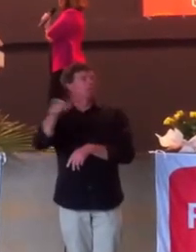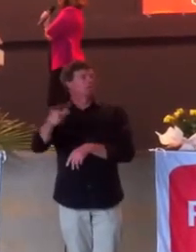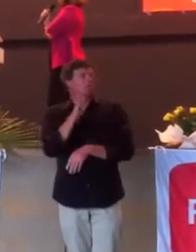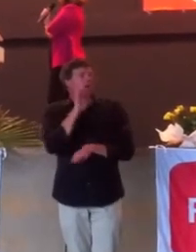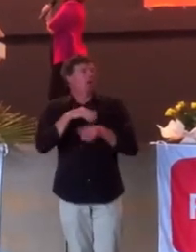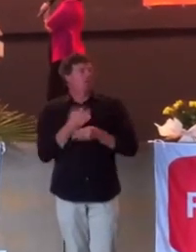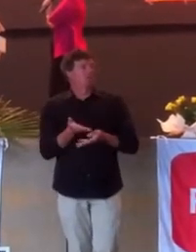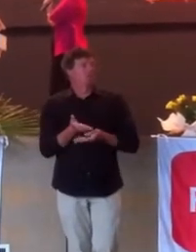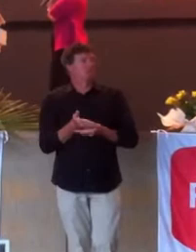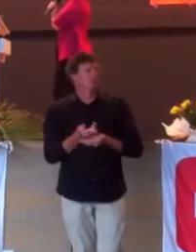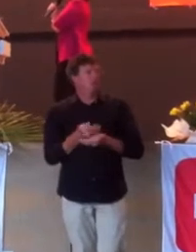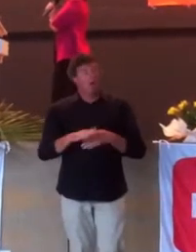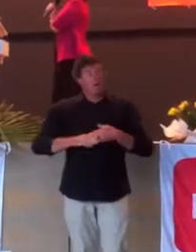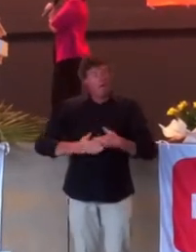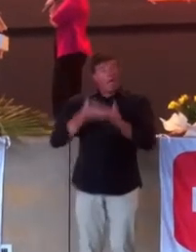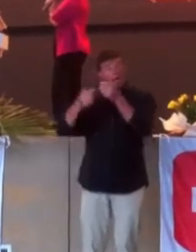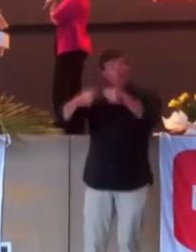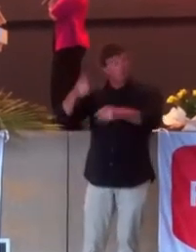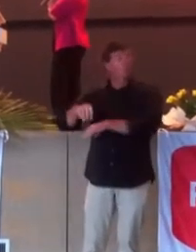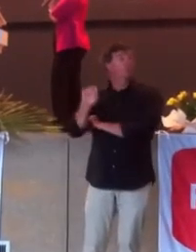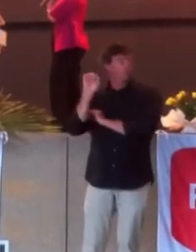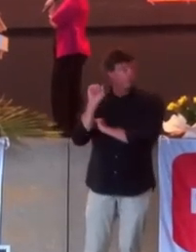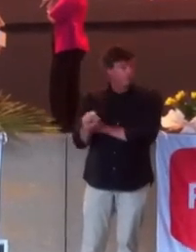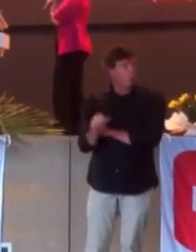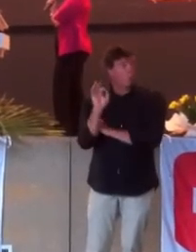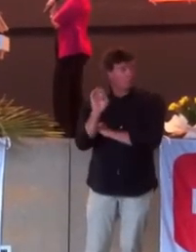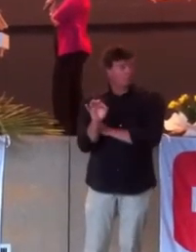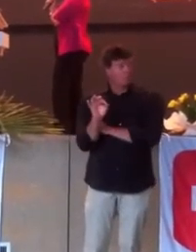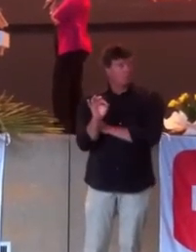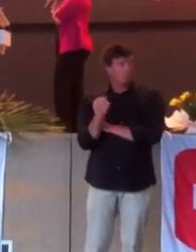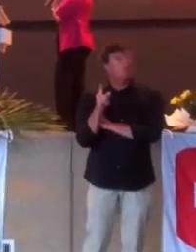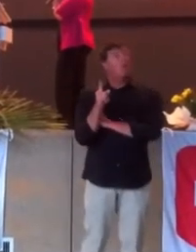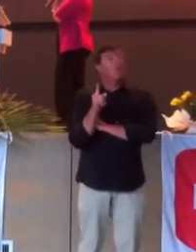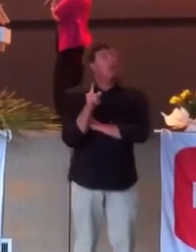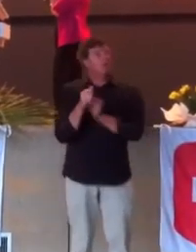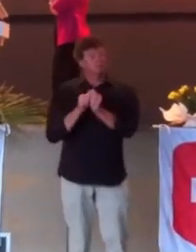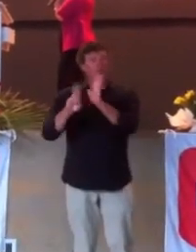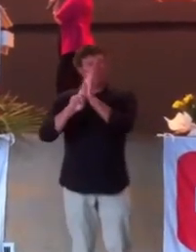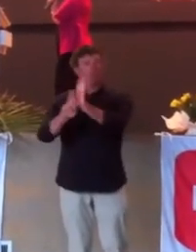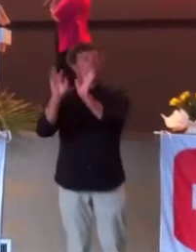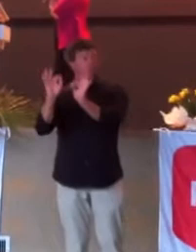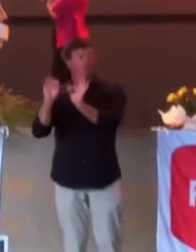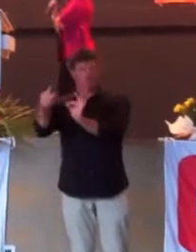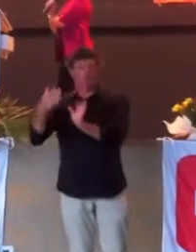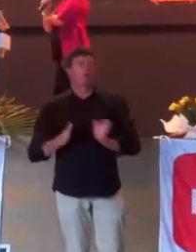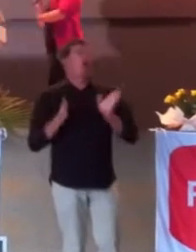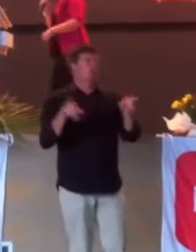des entreprises qui sont en difficulté, oui, mais pas à n'importe quel prix et pas sans engagement ferme de leur part.